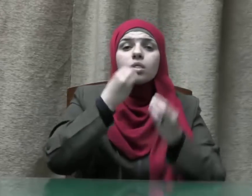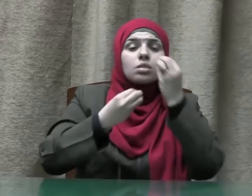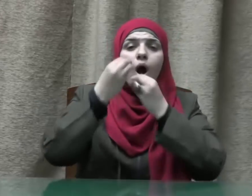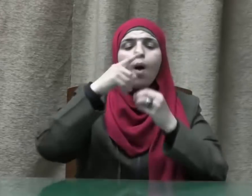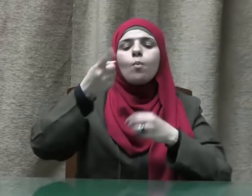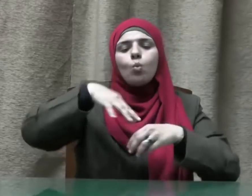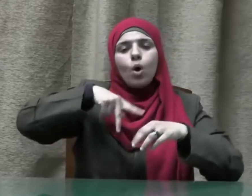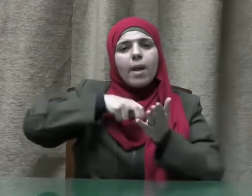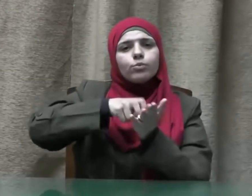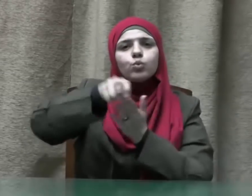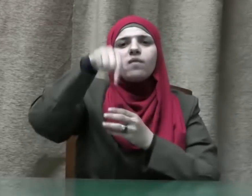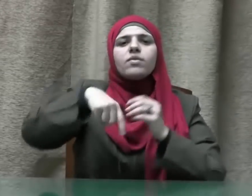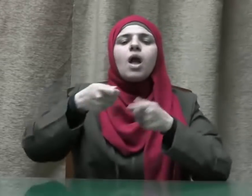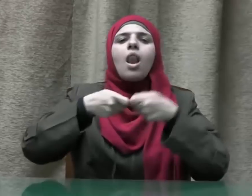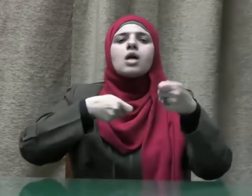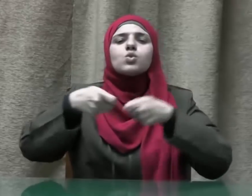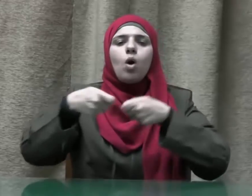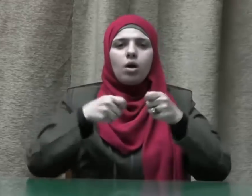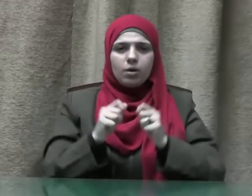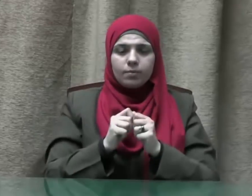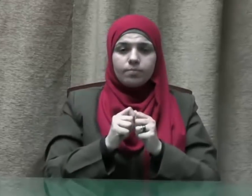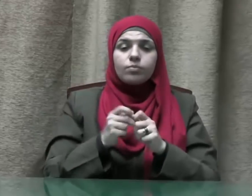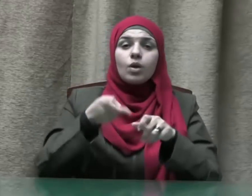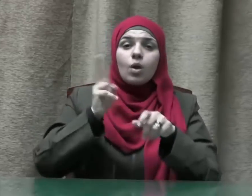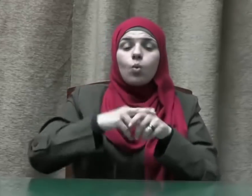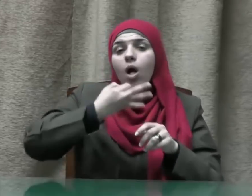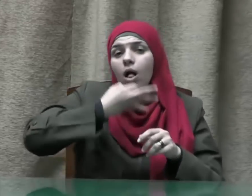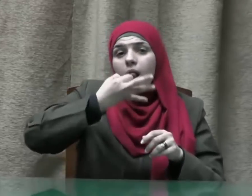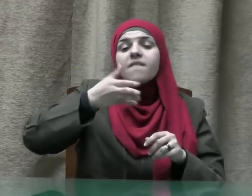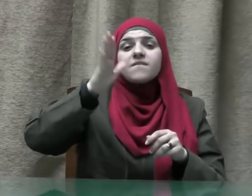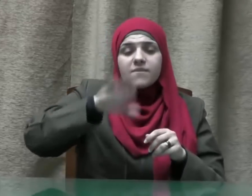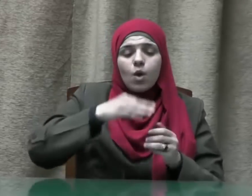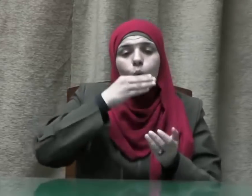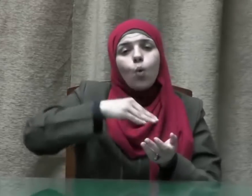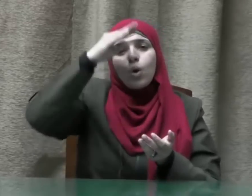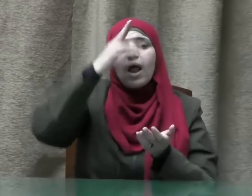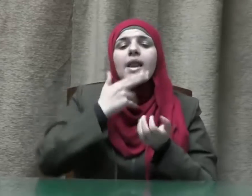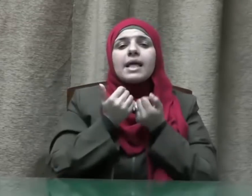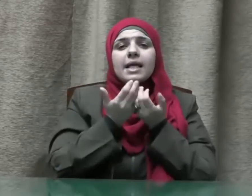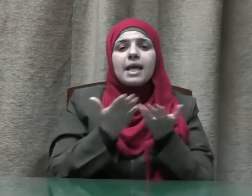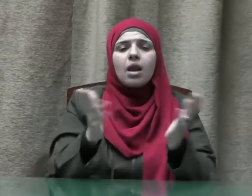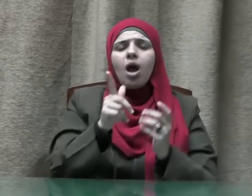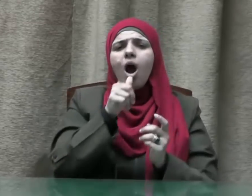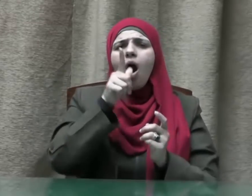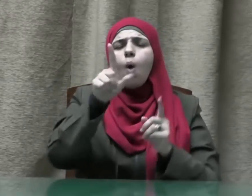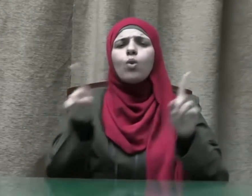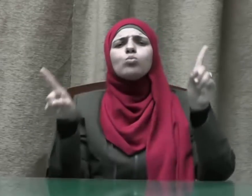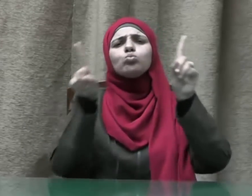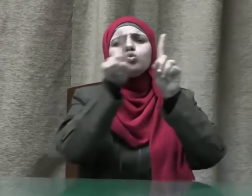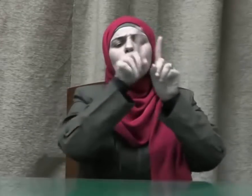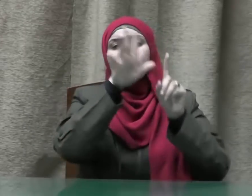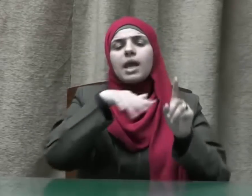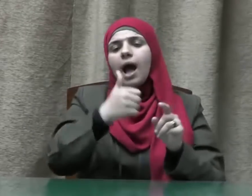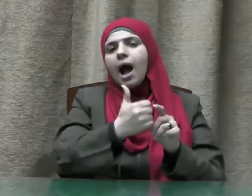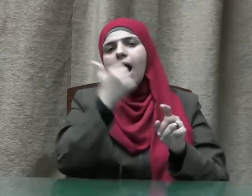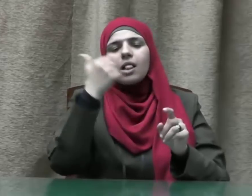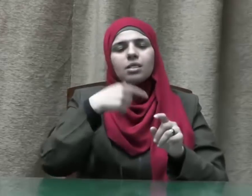الْأَسْوَاقِ وحكى الكرآن الكريم قول المشركين عن رسول الله صلى